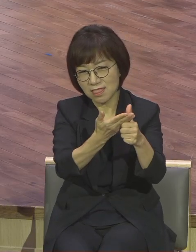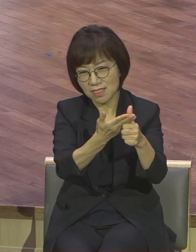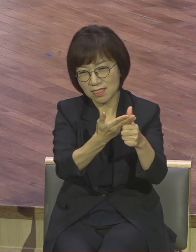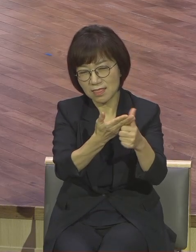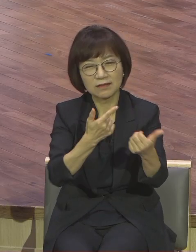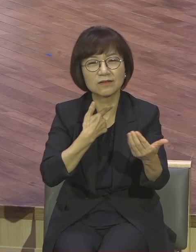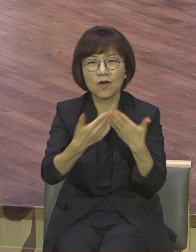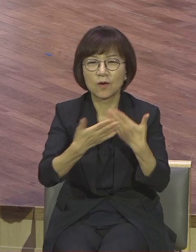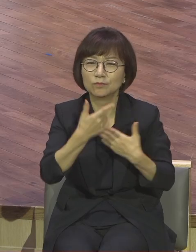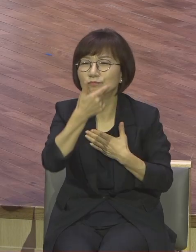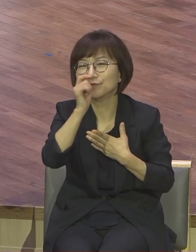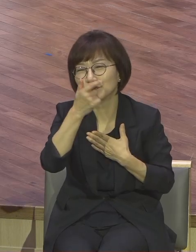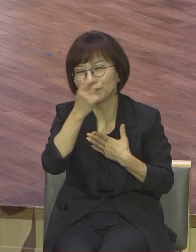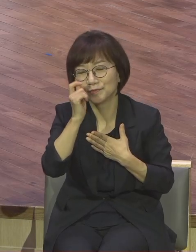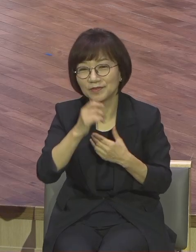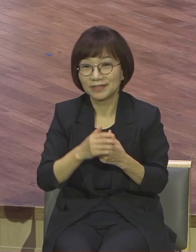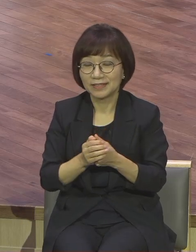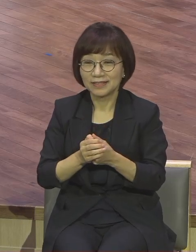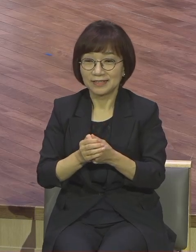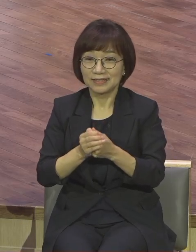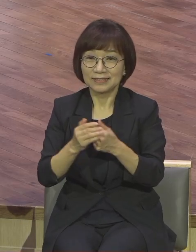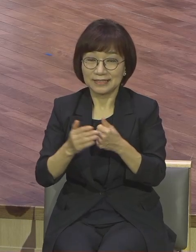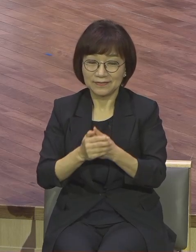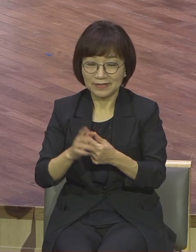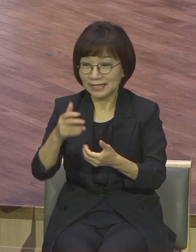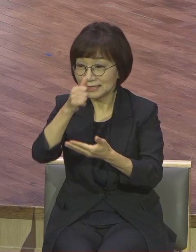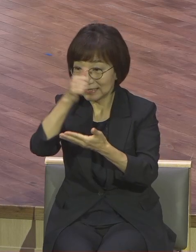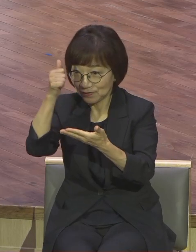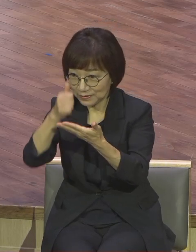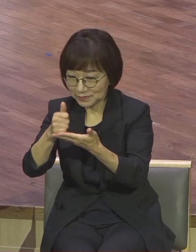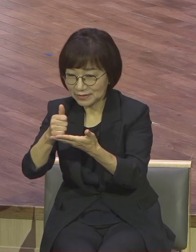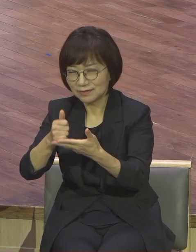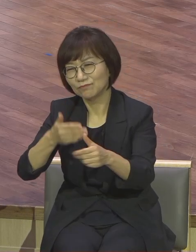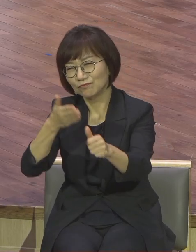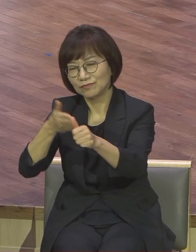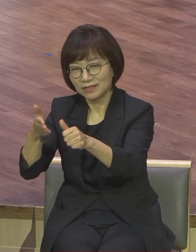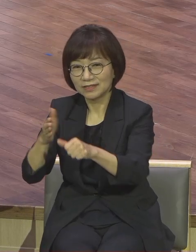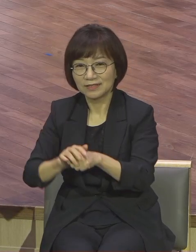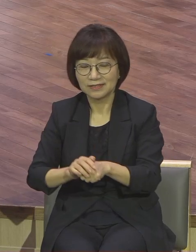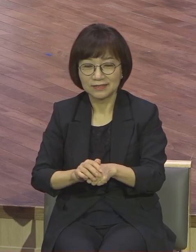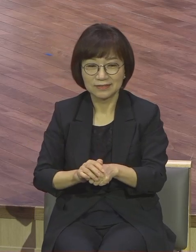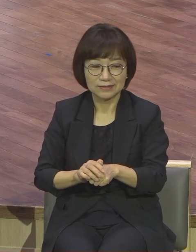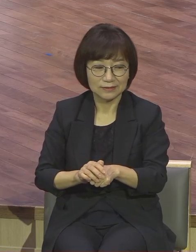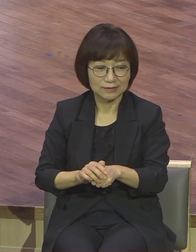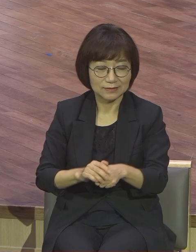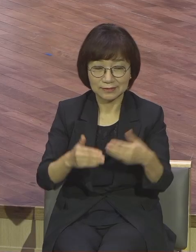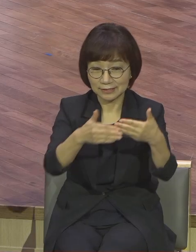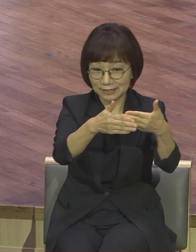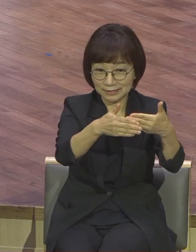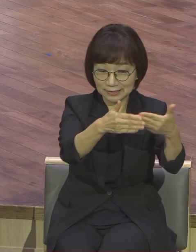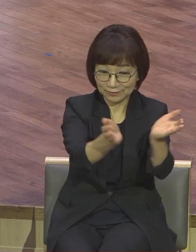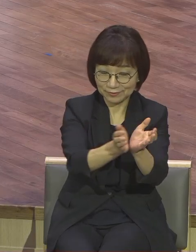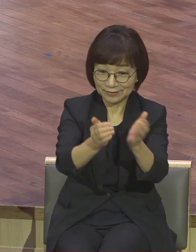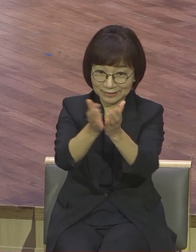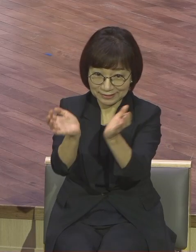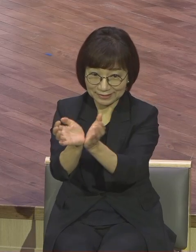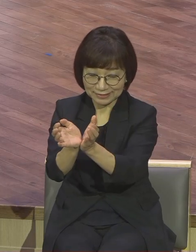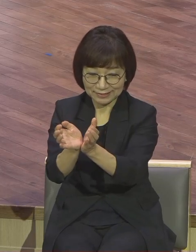교사하라고 합니다 교사 우리 장롱들 지금이라도요 주님 앞에 설 때까지 교사하세요 교사